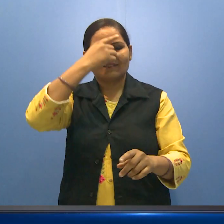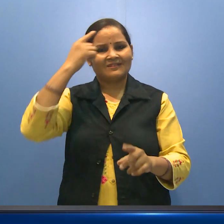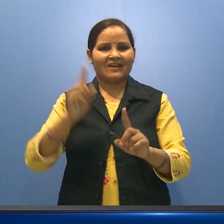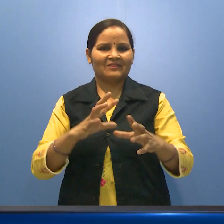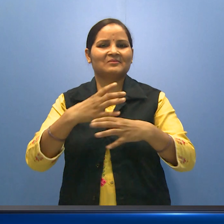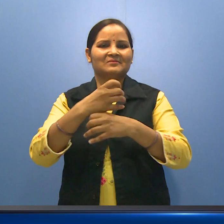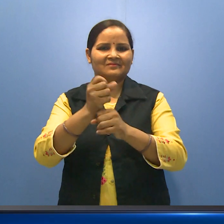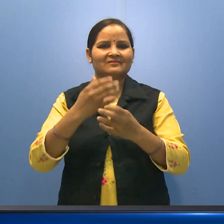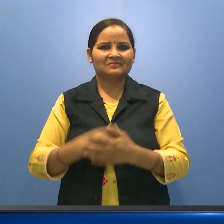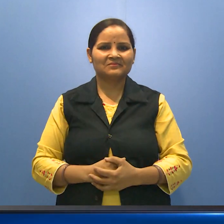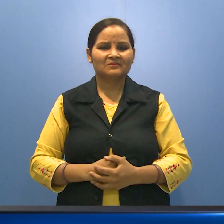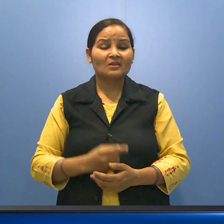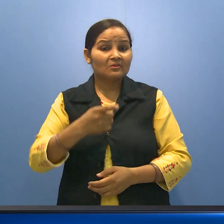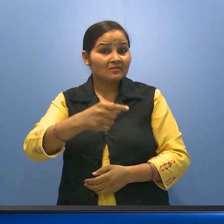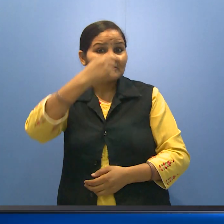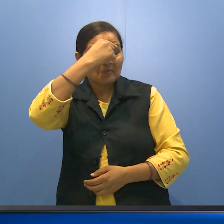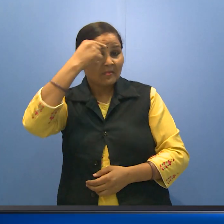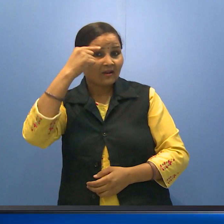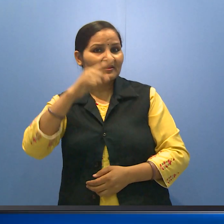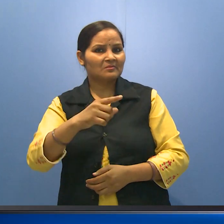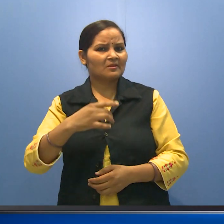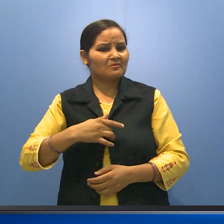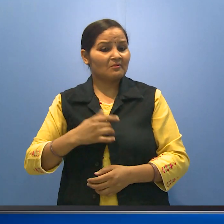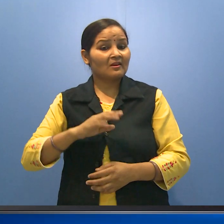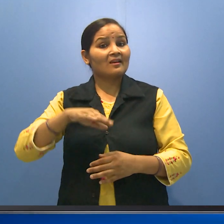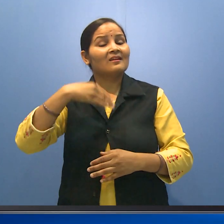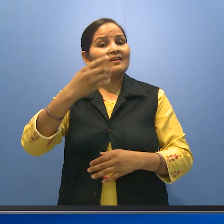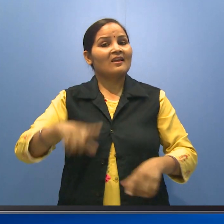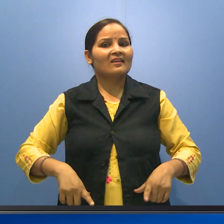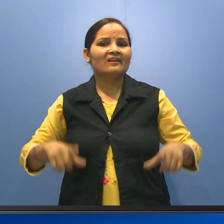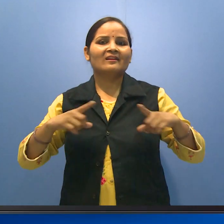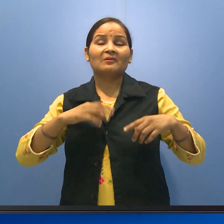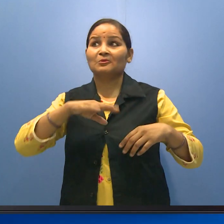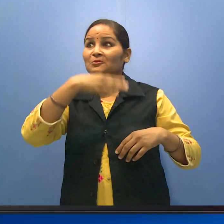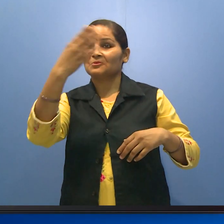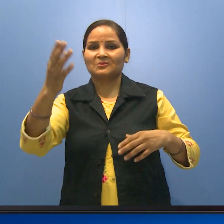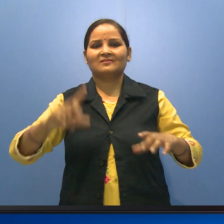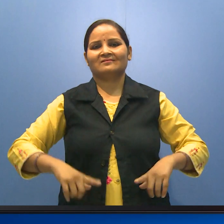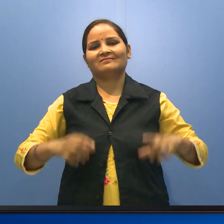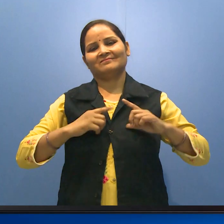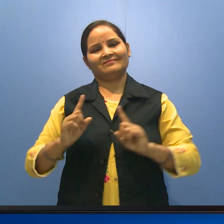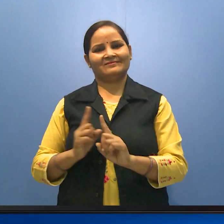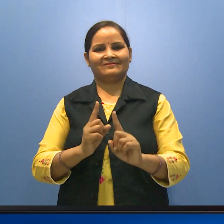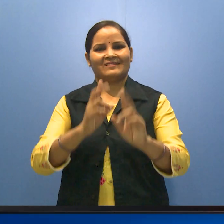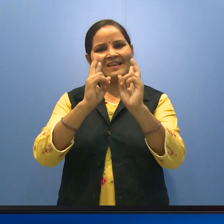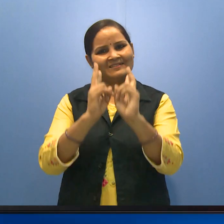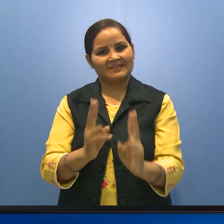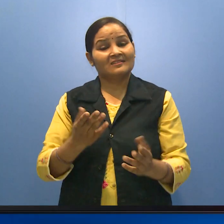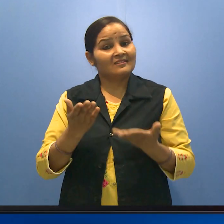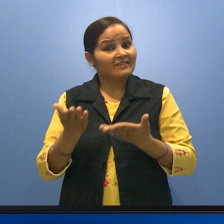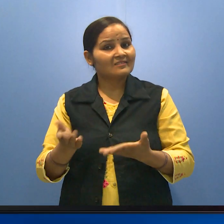भाग्य बनता है और वो भाग्य हमें फिर आगे के जनम में हमारे साथ रहता है